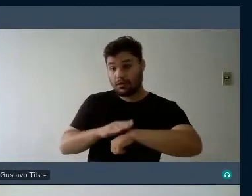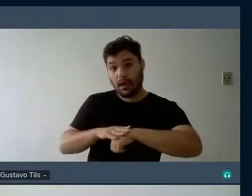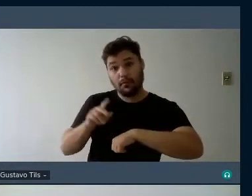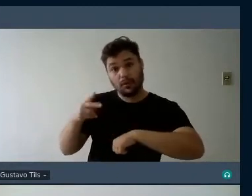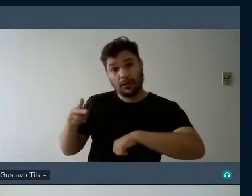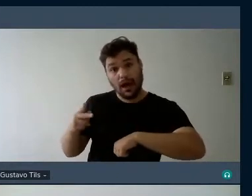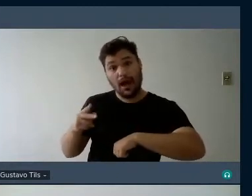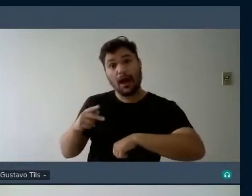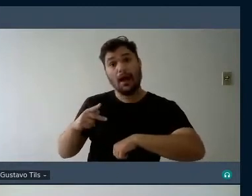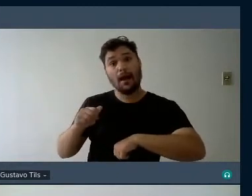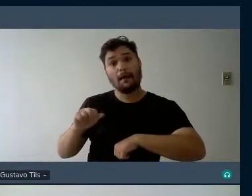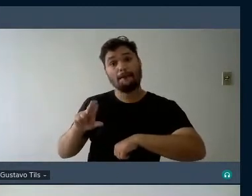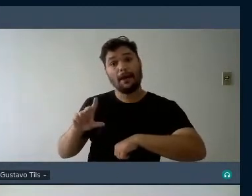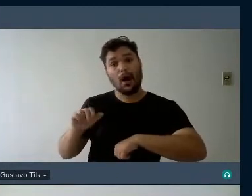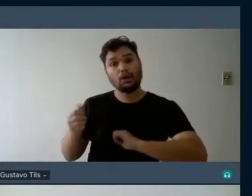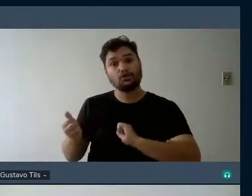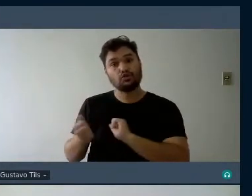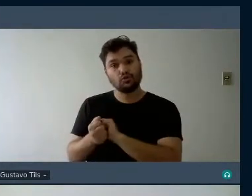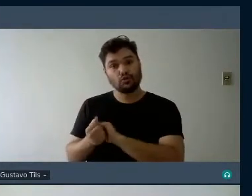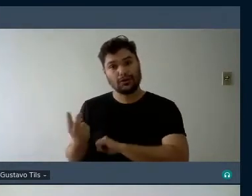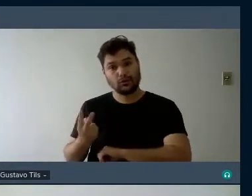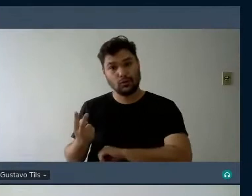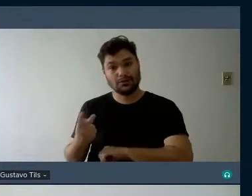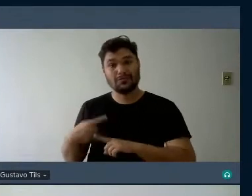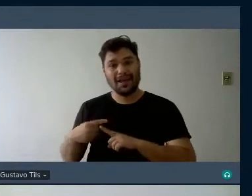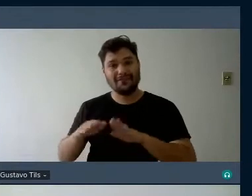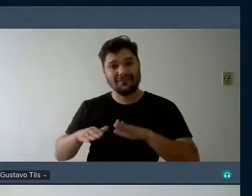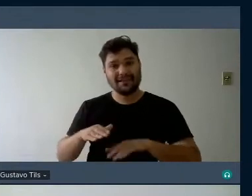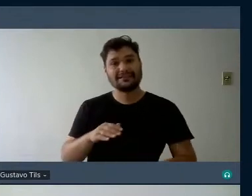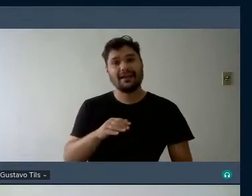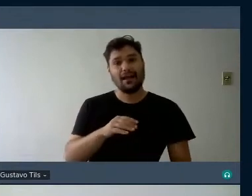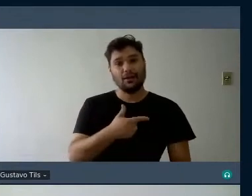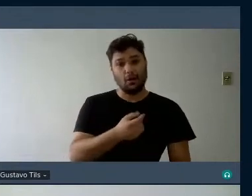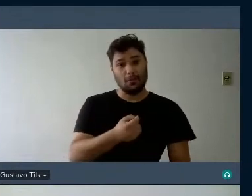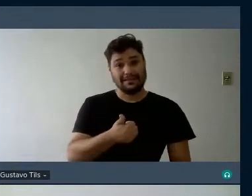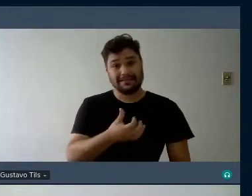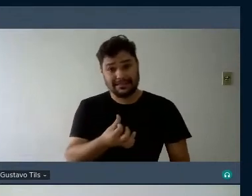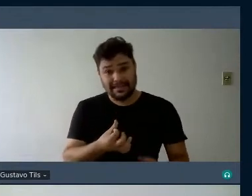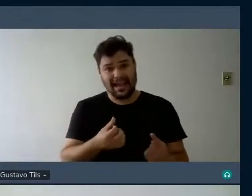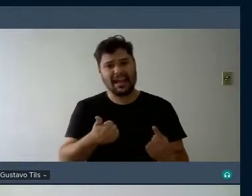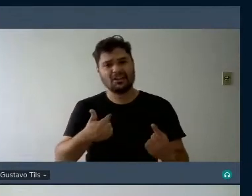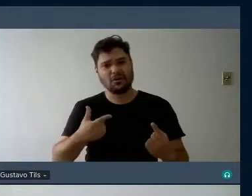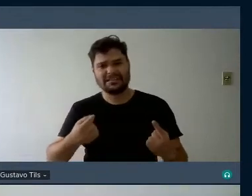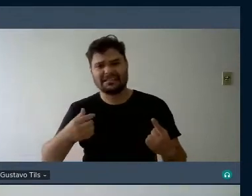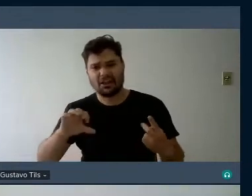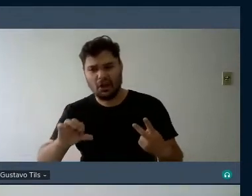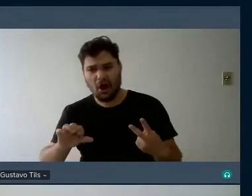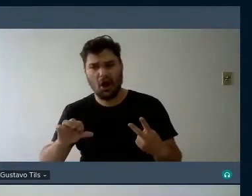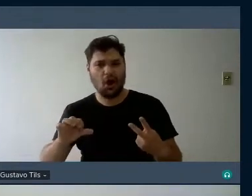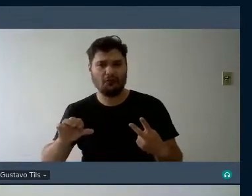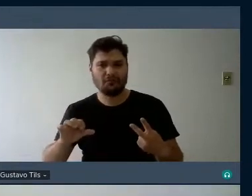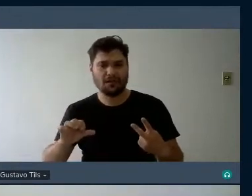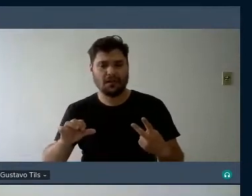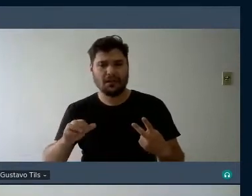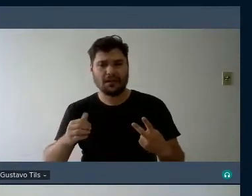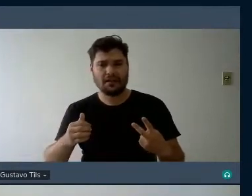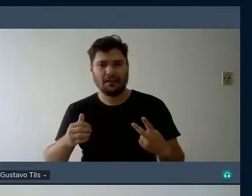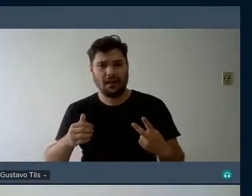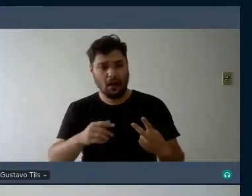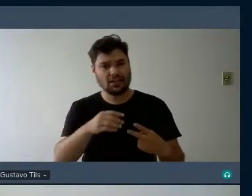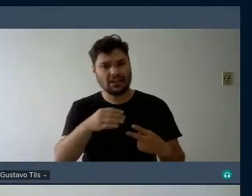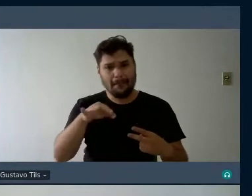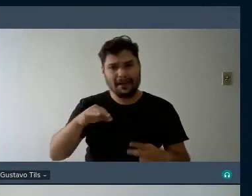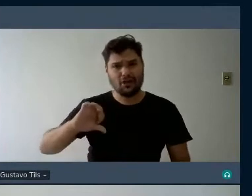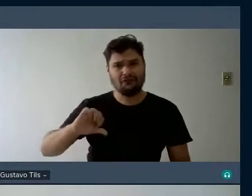2016 2018 2019 no quadro está 2018 2019 acho que é na página 92 Tati